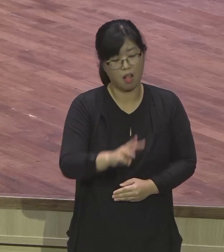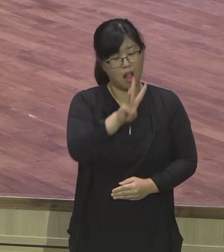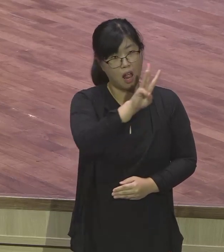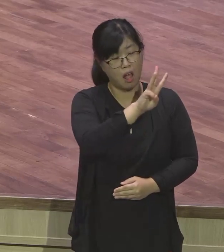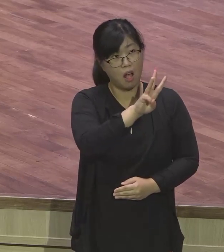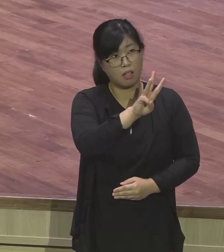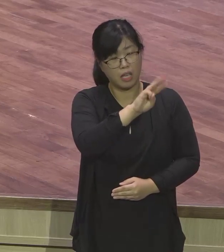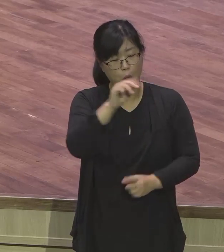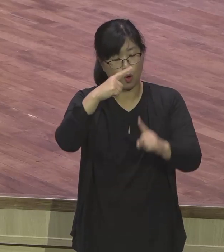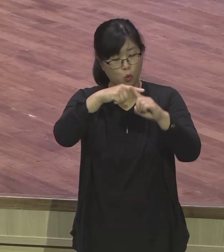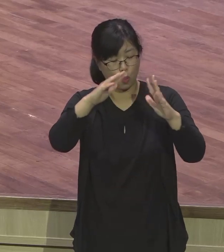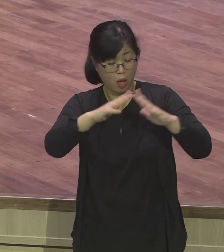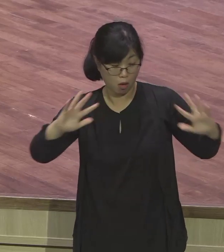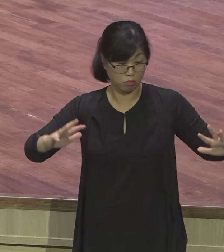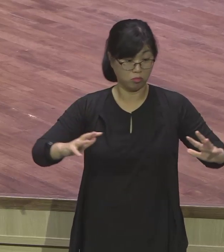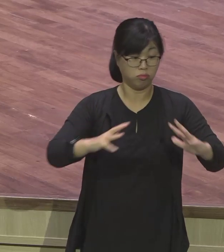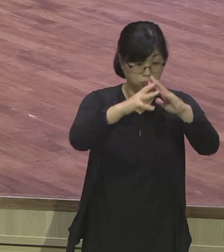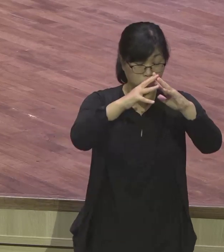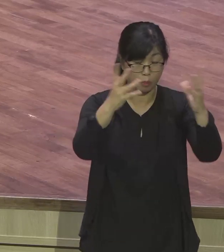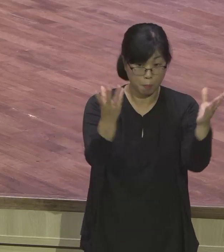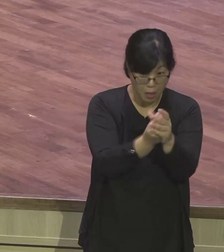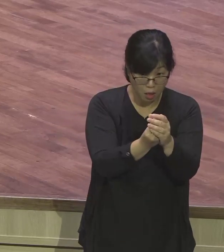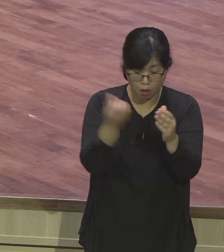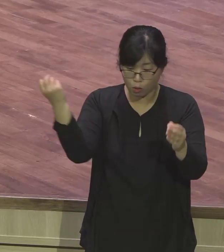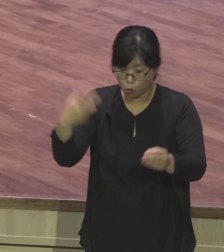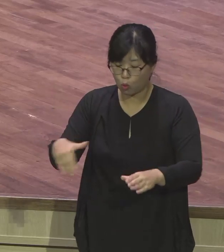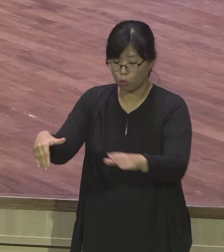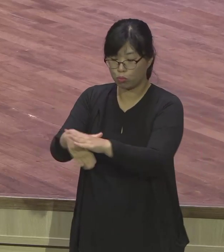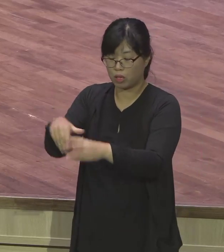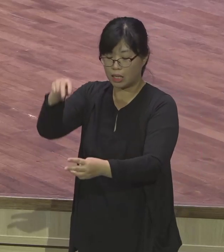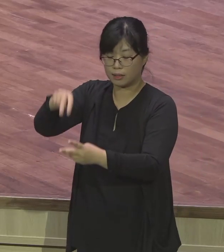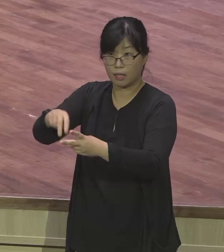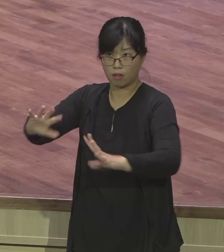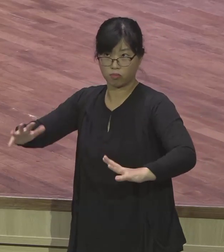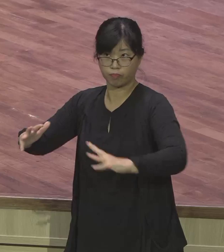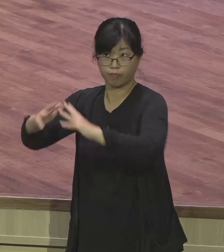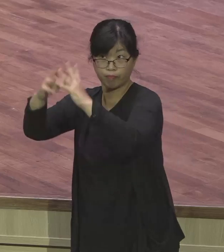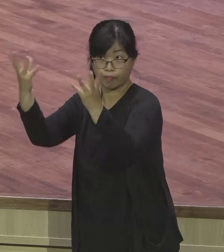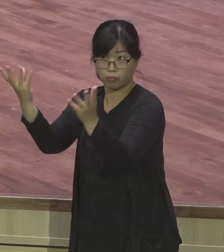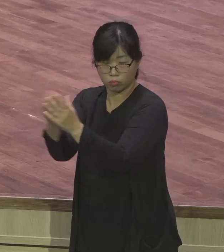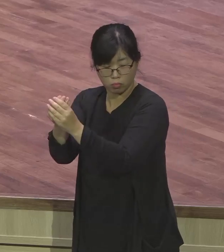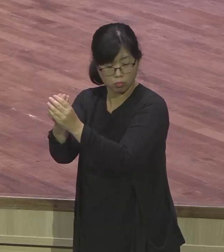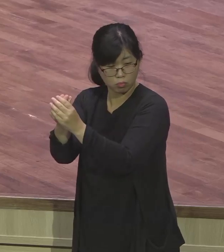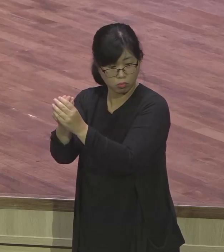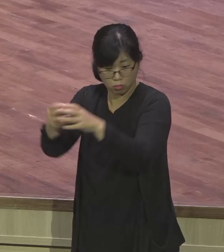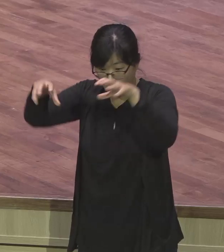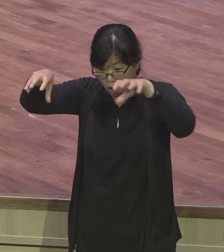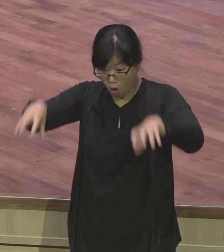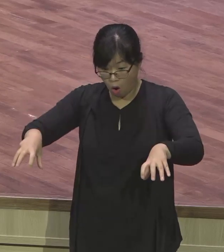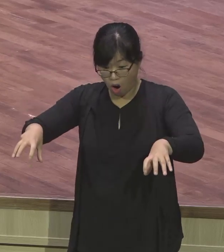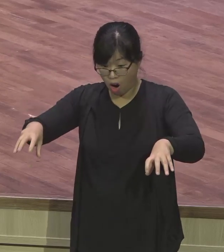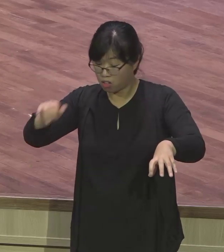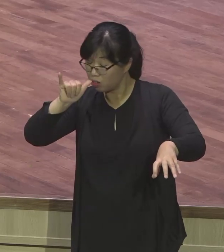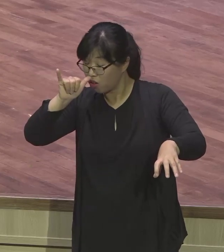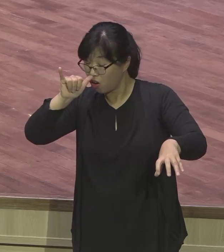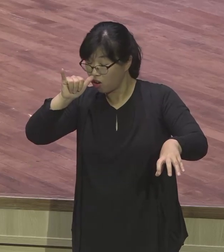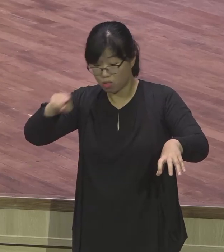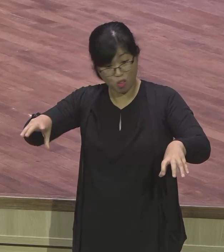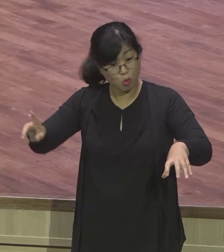지금 예배를 드리는 것은 뭐요? 하나님이 선두에 서셔서 행하신 결과예요. 우리 교회는 더더구나